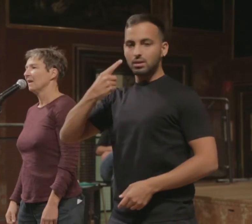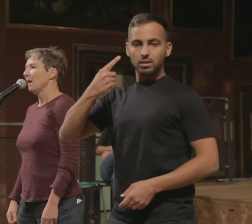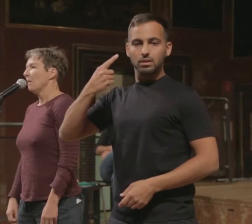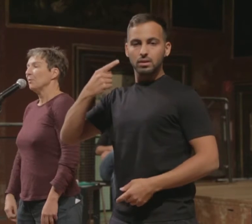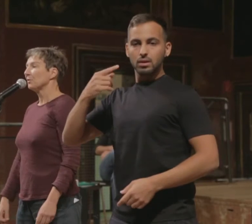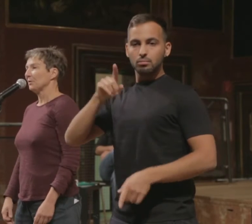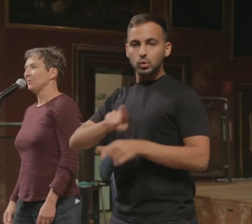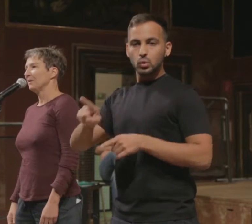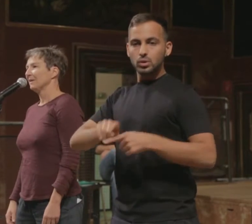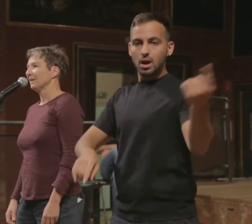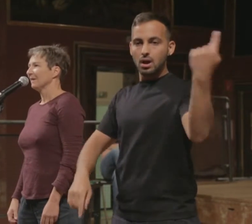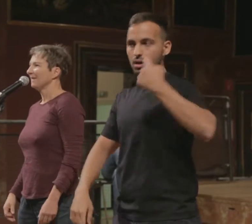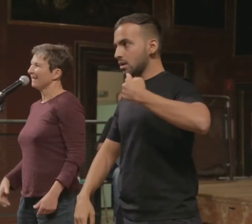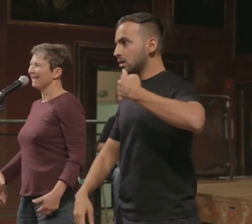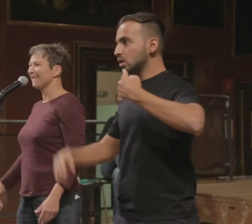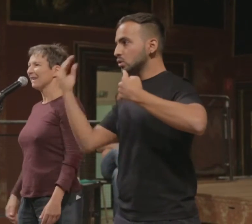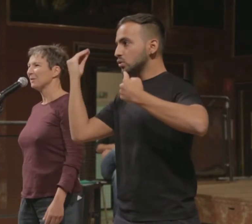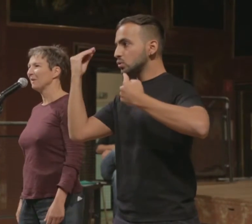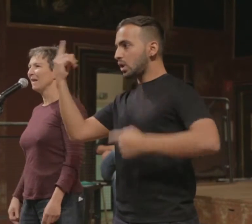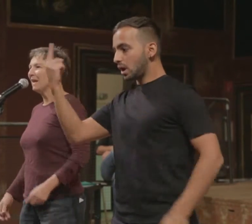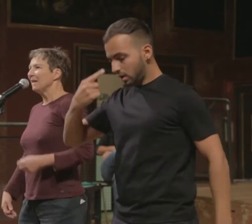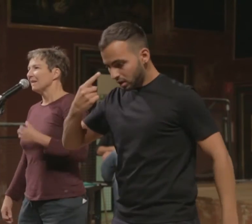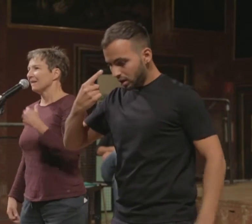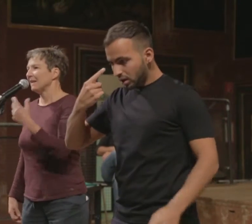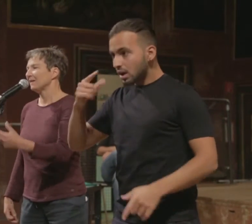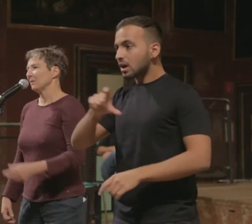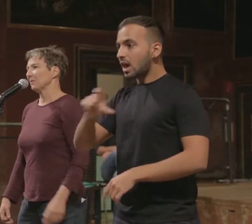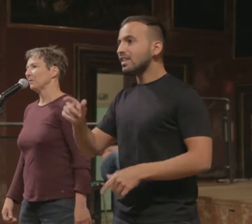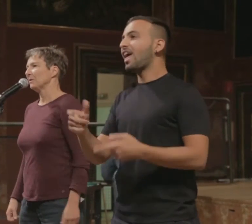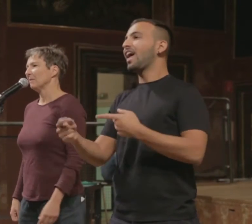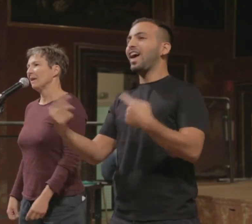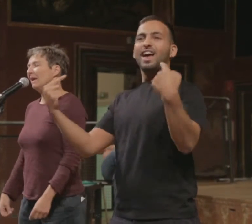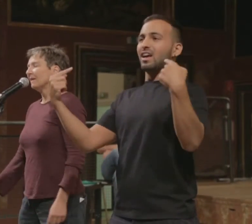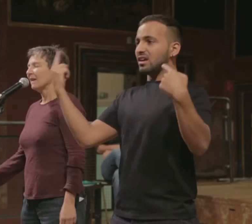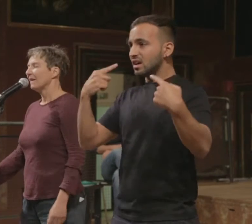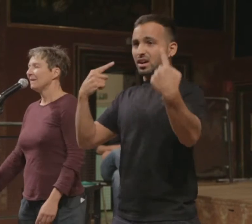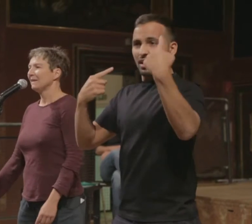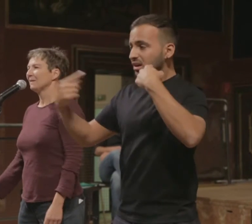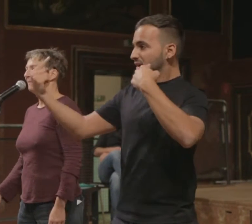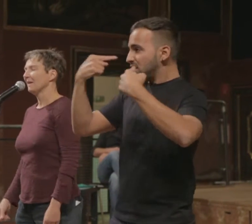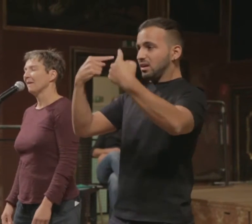Musterstühler, der Klassenkasperl, der Linksaußenstürmer. Sei nicht mehr.